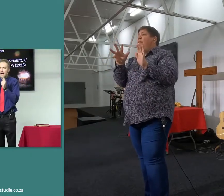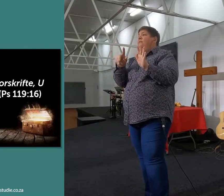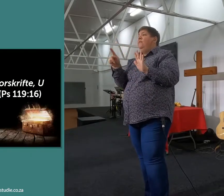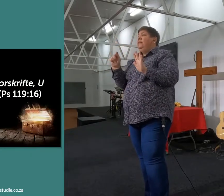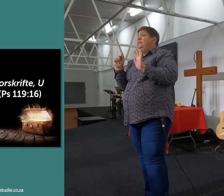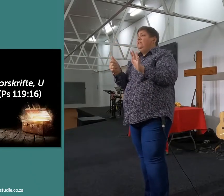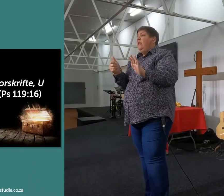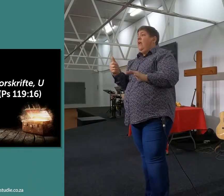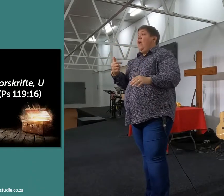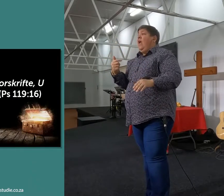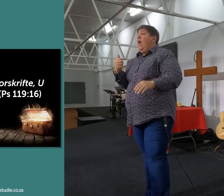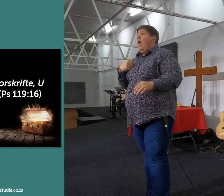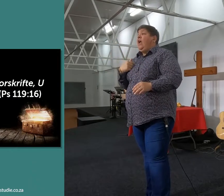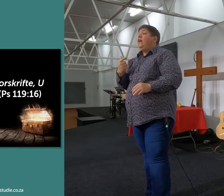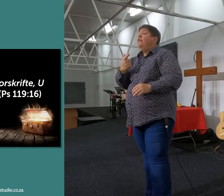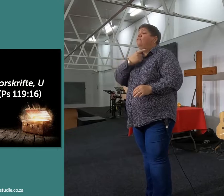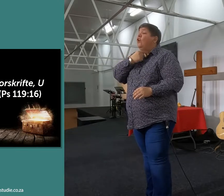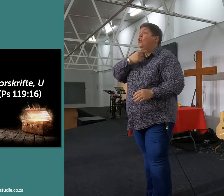verlistig my in die voorskrifte, die woord,